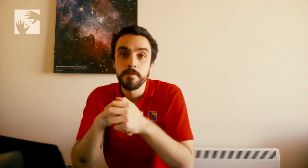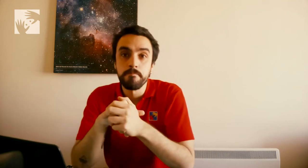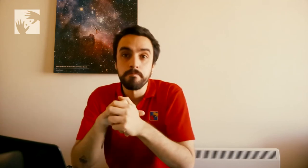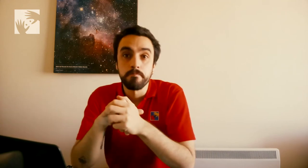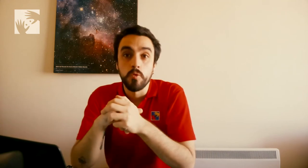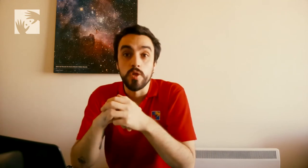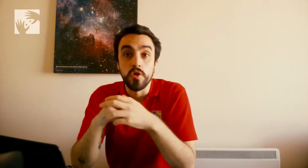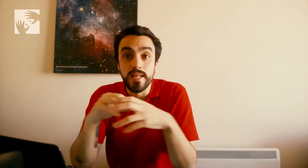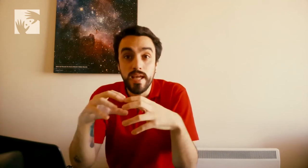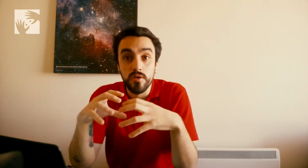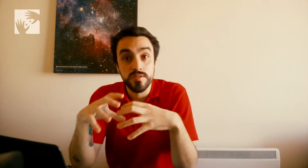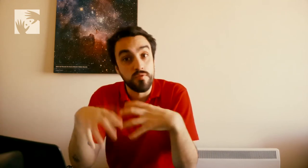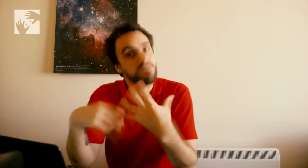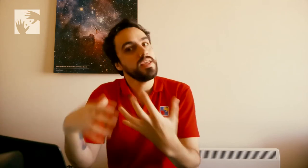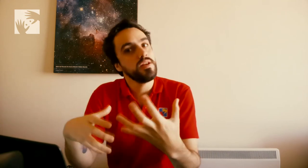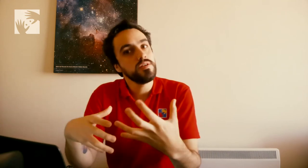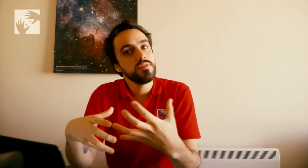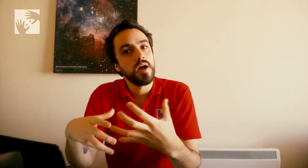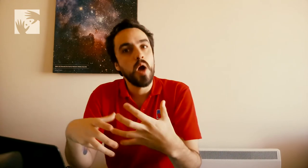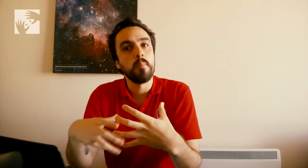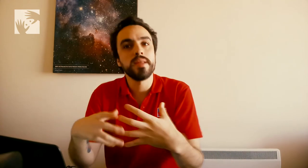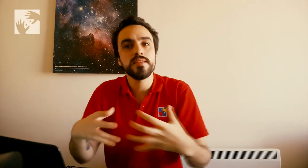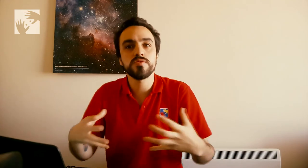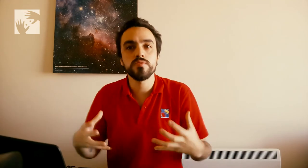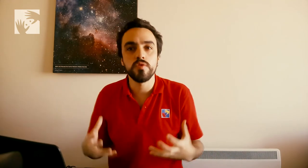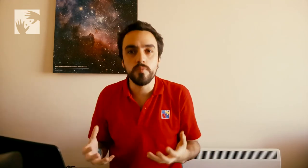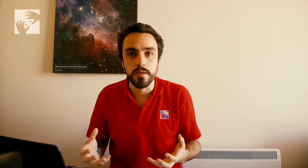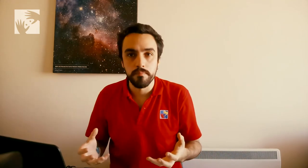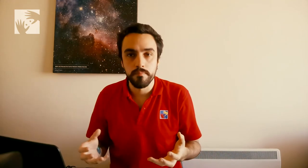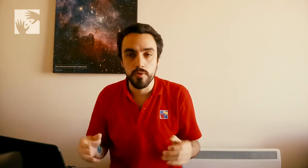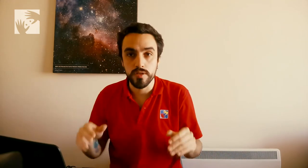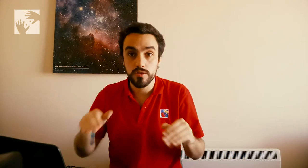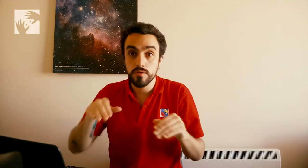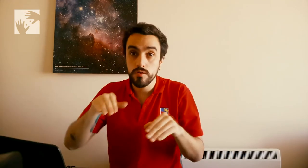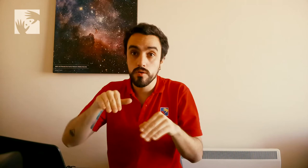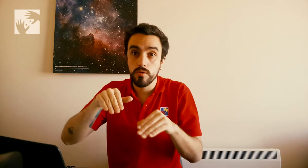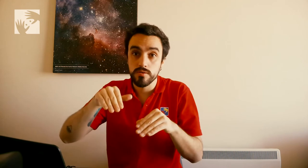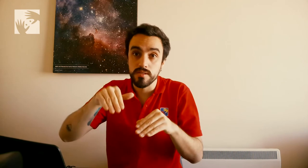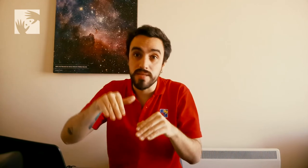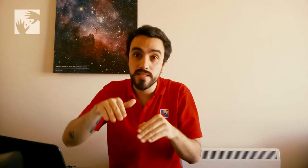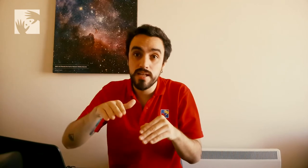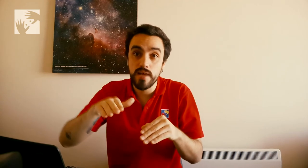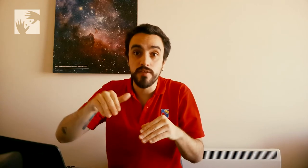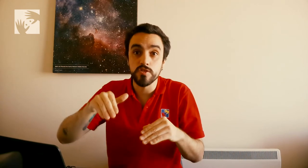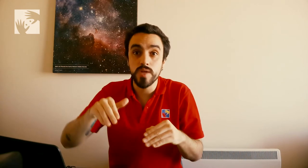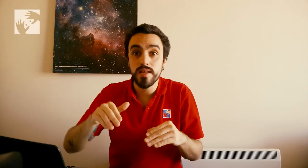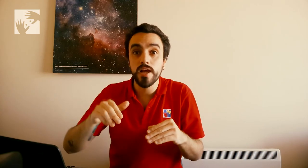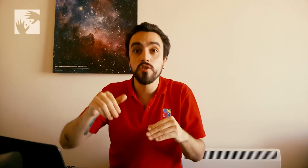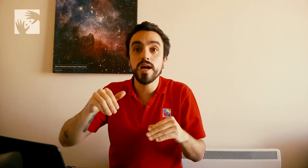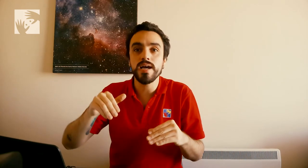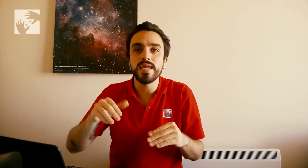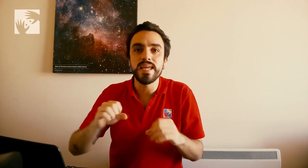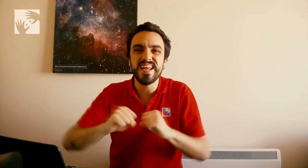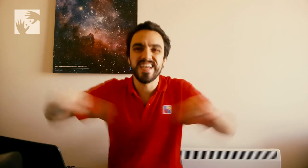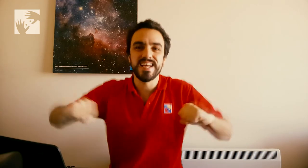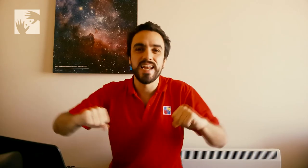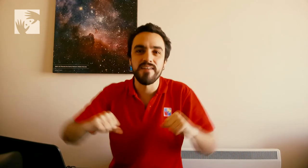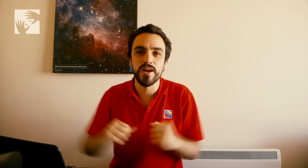cuando el hielo se vuelve hielo, aumenta su volumen. Por lo tanto, se mete entre las pisuras de la roca y la va